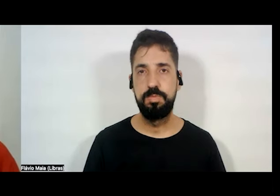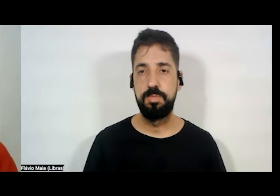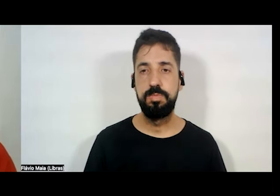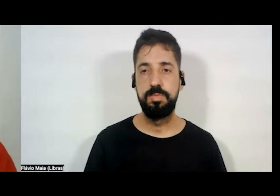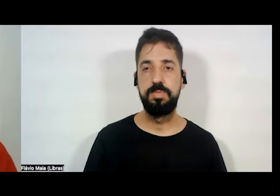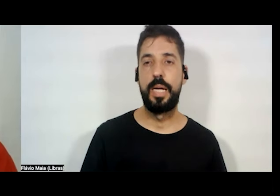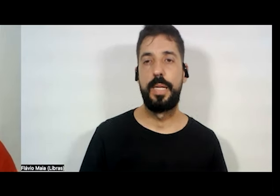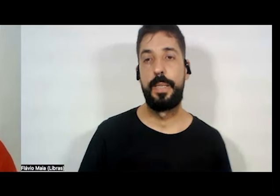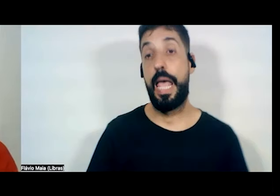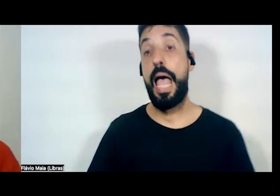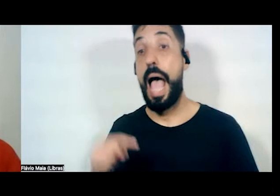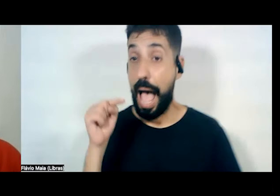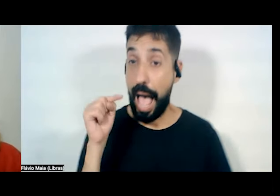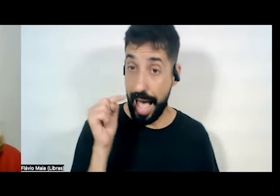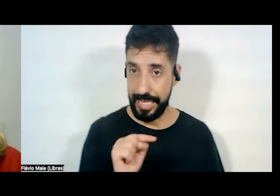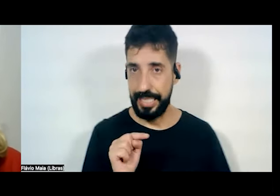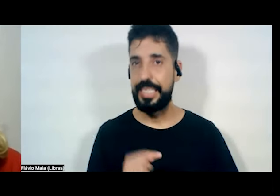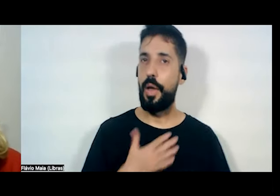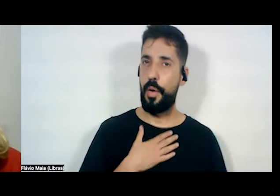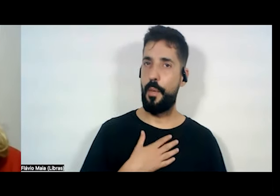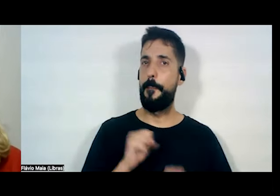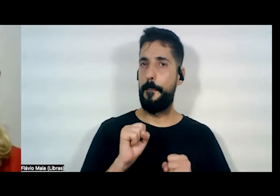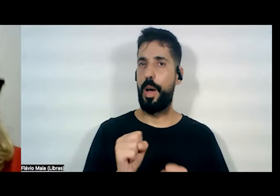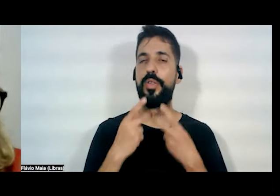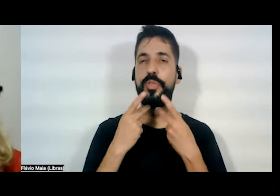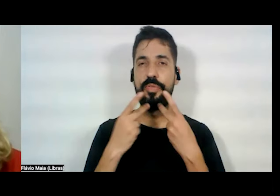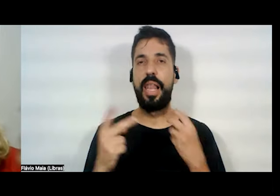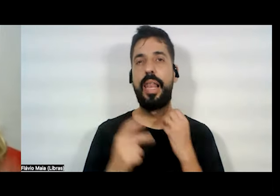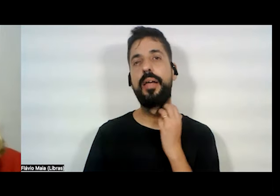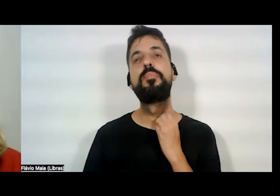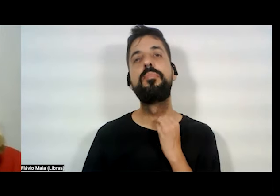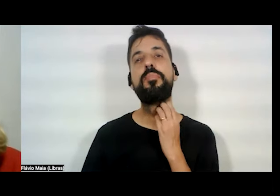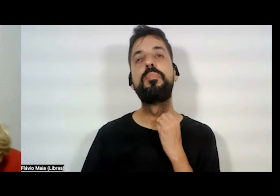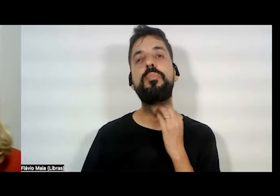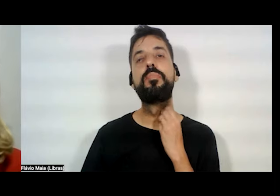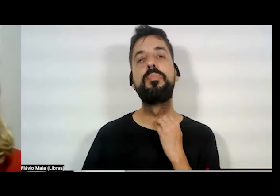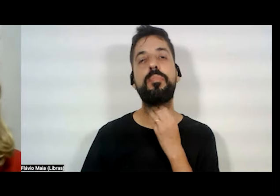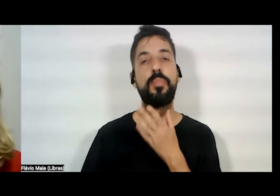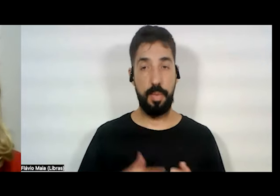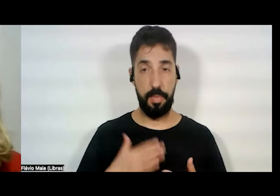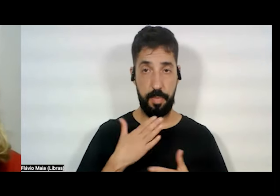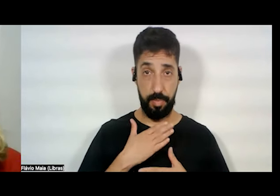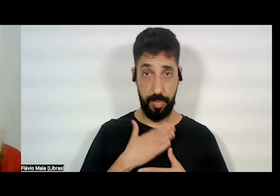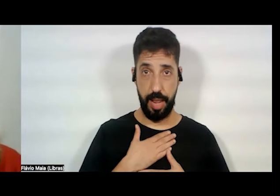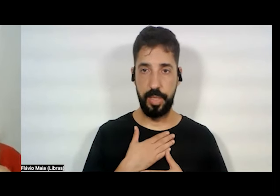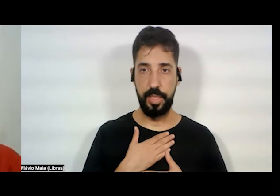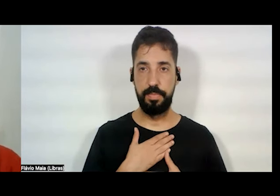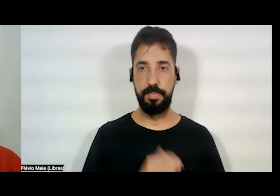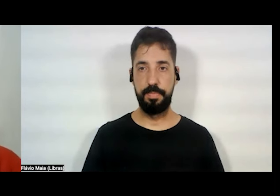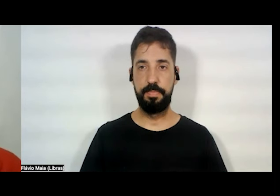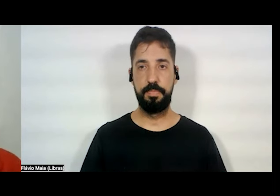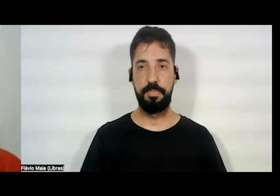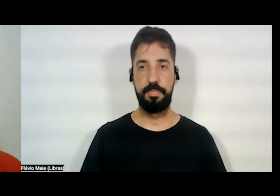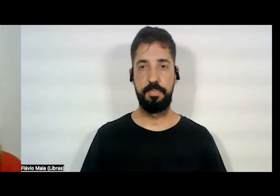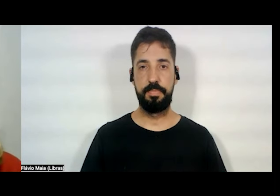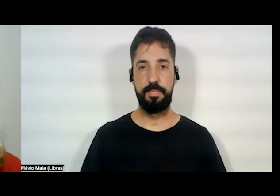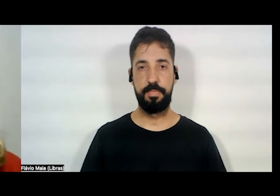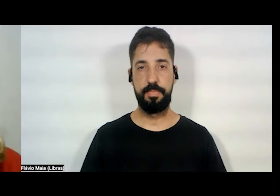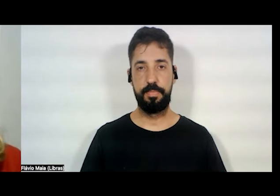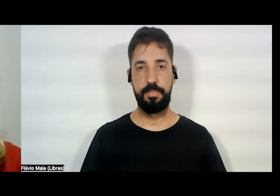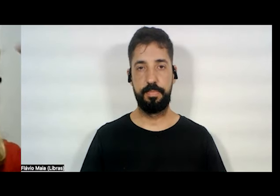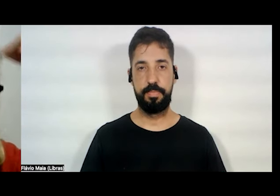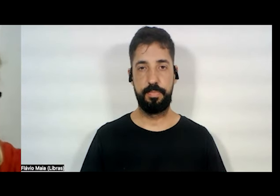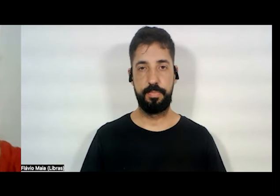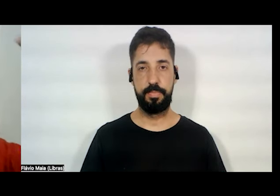Daí, gente, eu poder dizer para vocês que a primeira, para mim, viu, Vika, para mim, gurias e gurias,